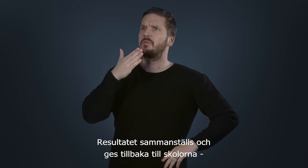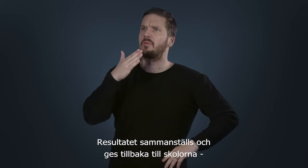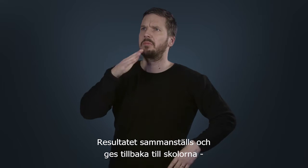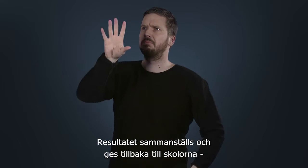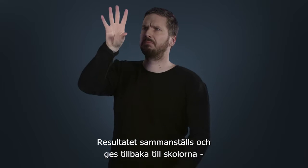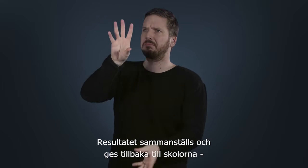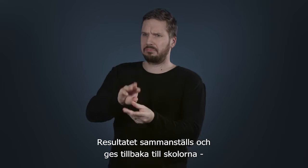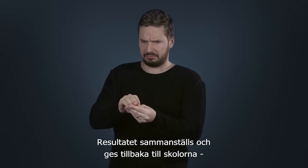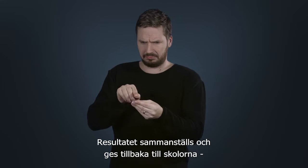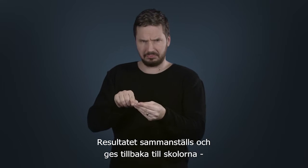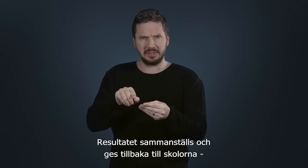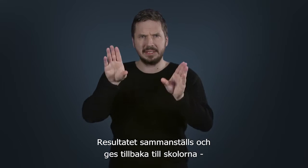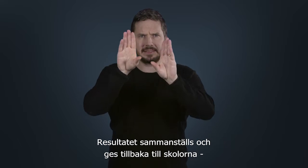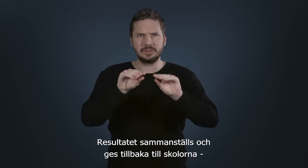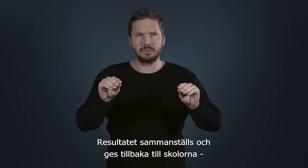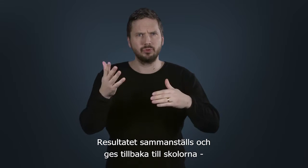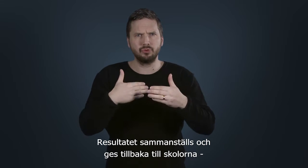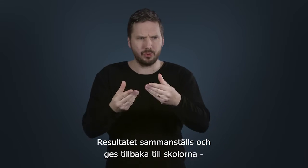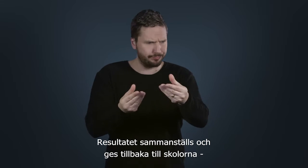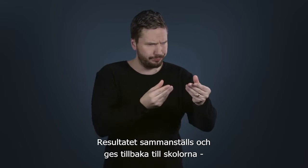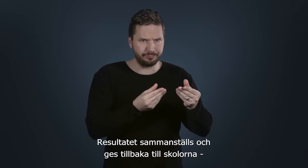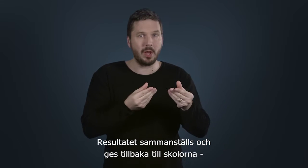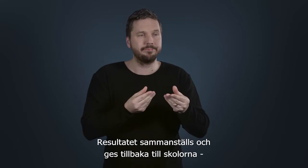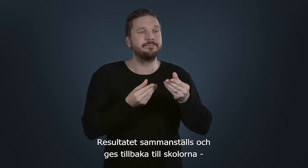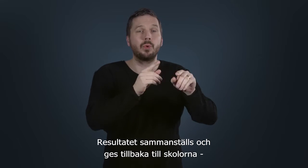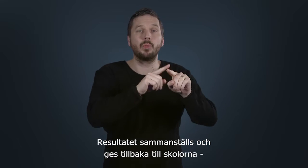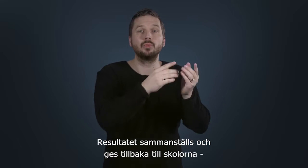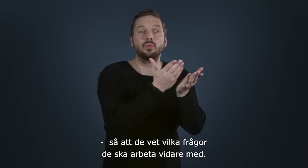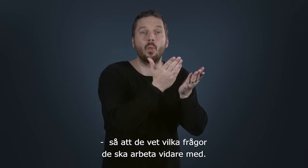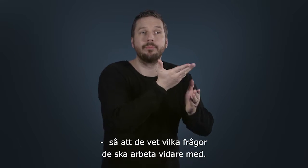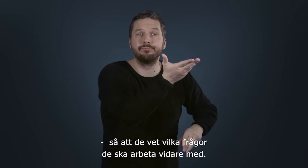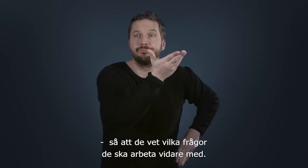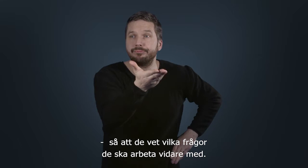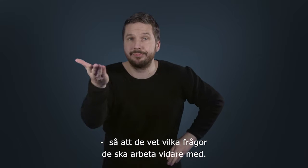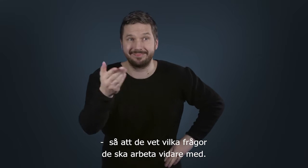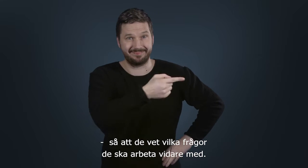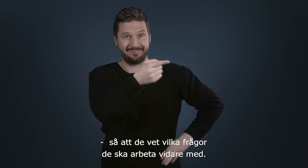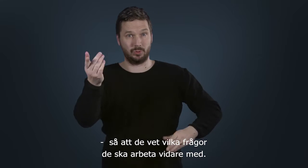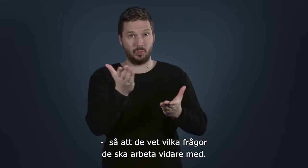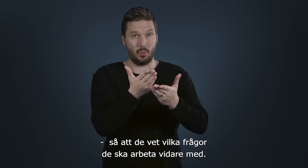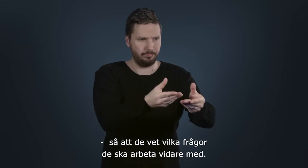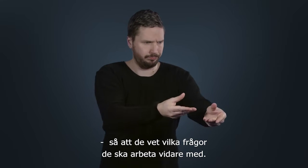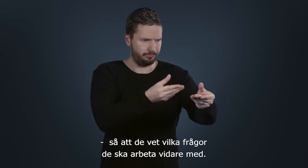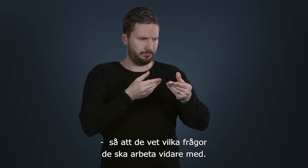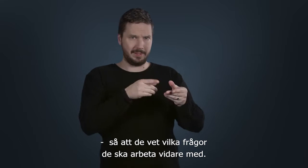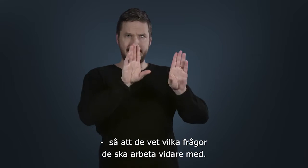Resultatet sammanställs och ges tillbaka till skolorna så att de vet vilka frågor de ska arbeta vidare med.